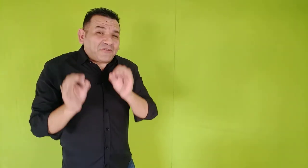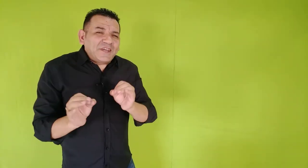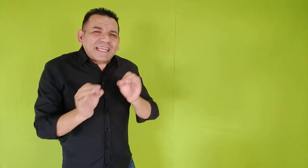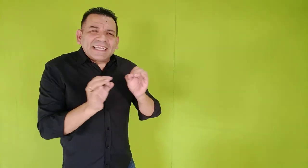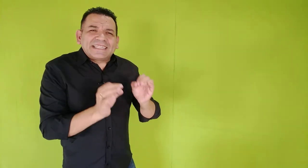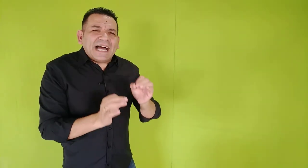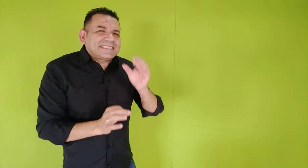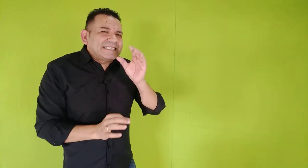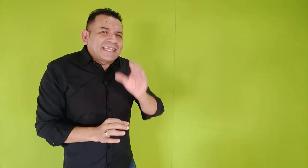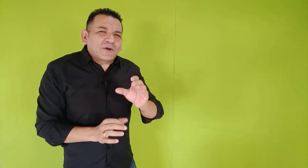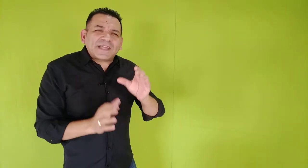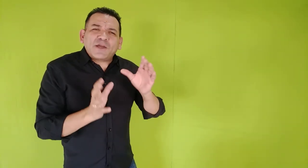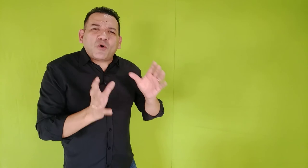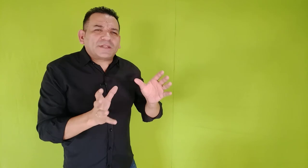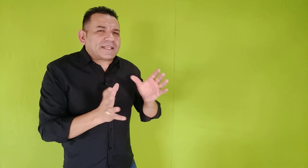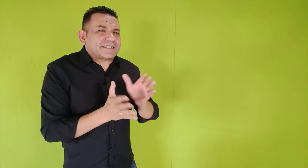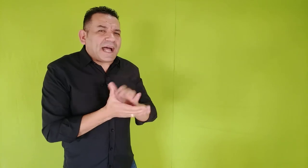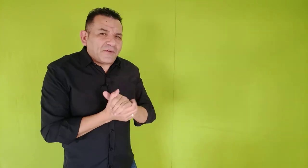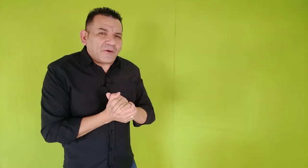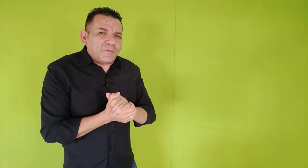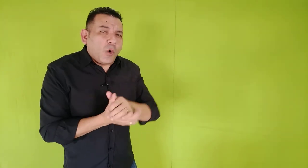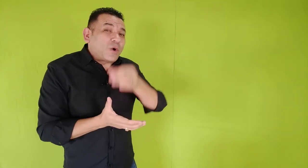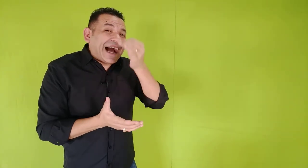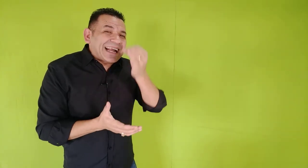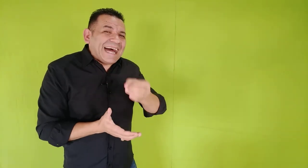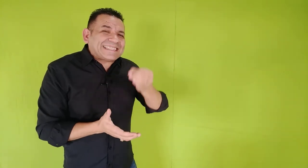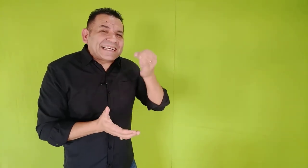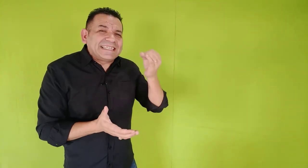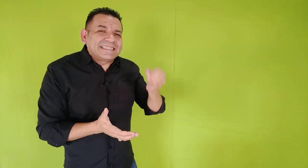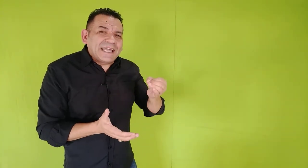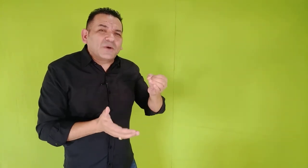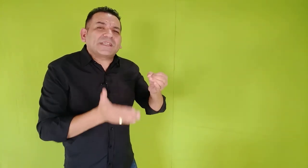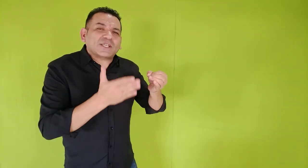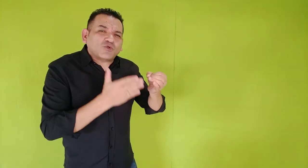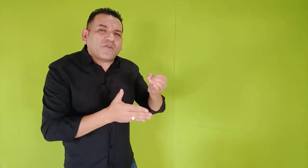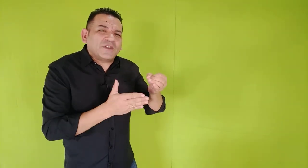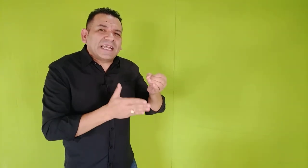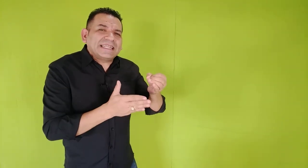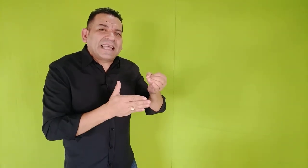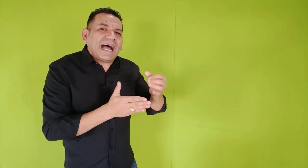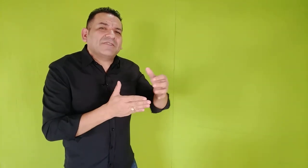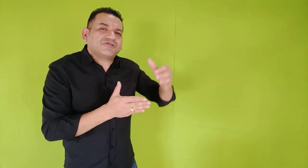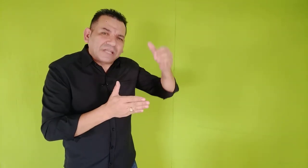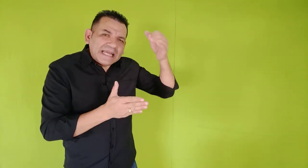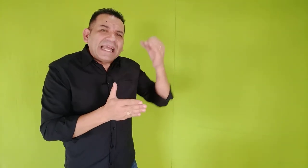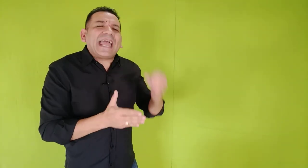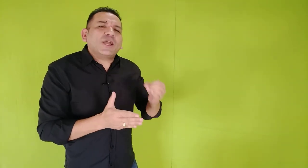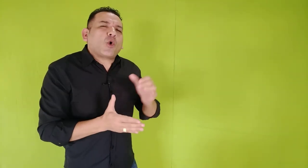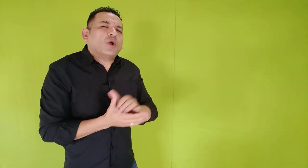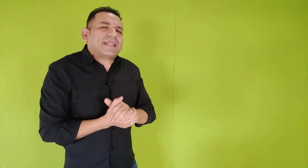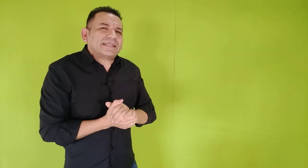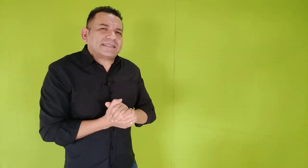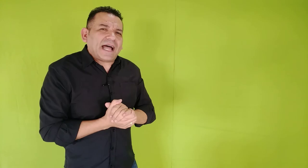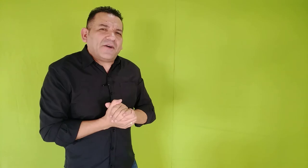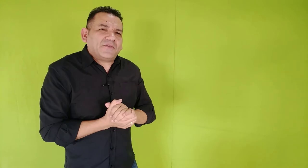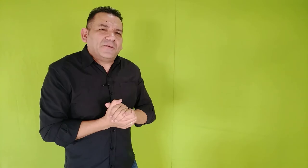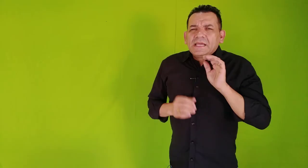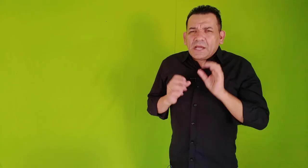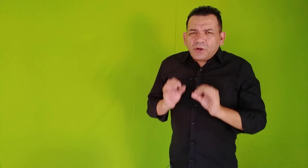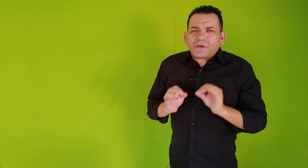fidelidade de Deus é incontestável. O caráter de Deus e a sua fidelidade é incontestável. E agora eu